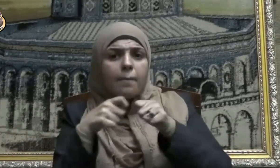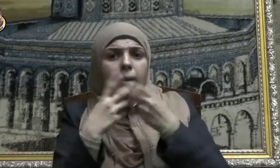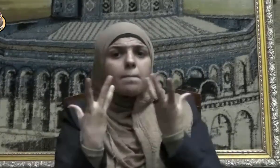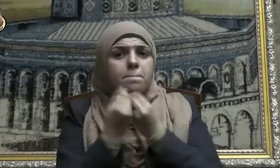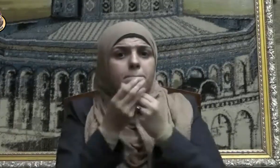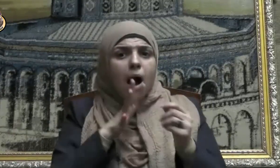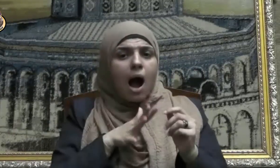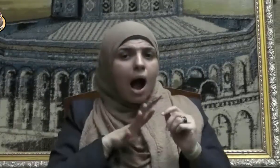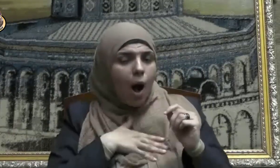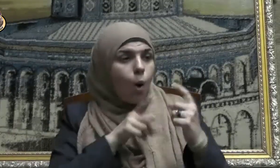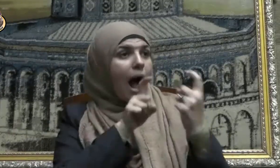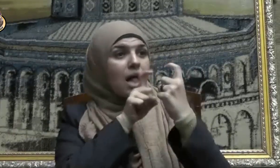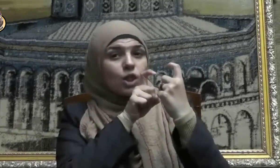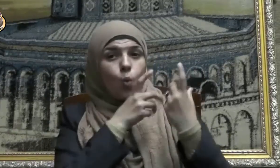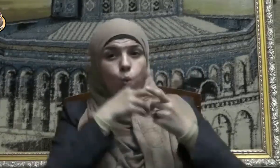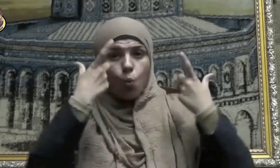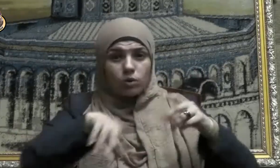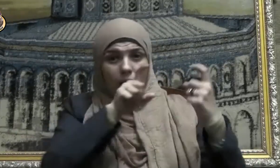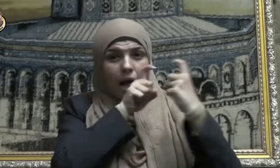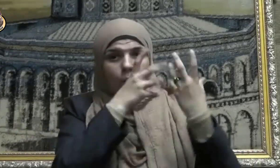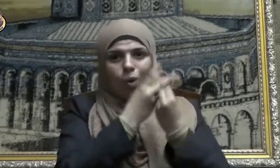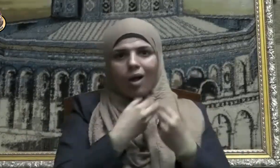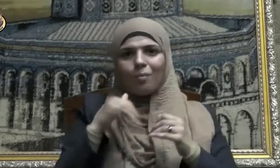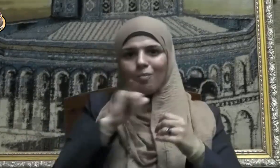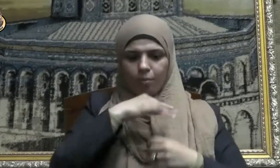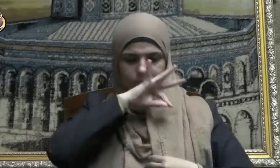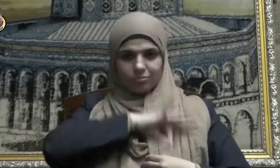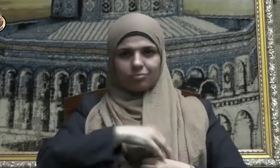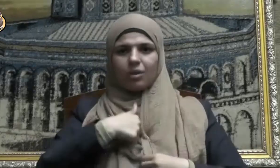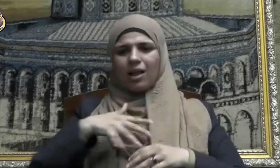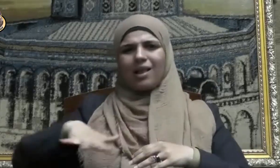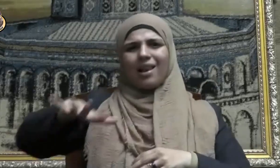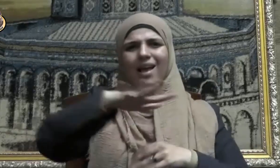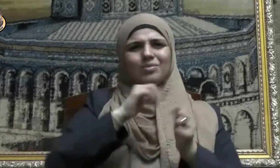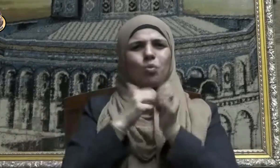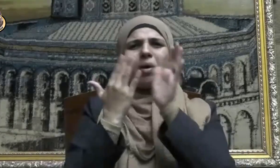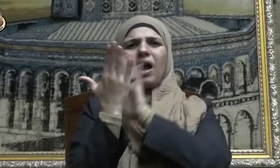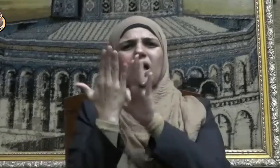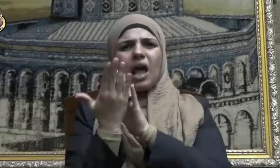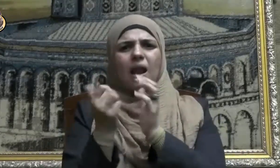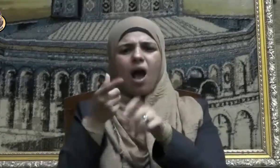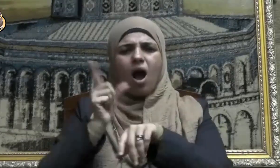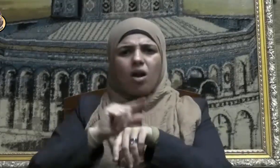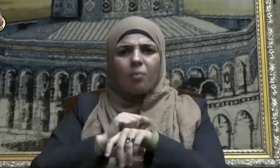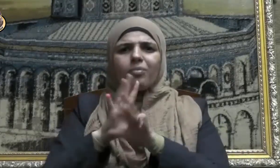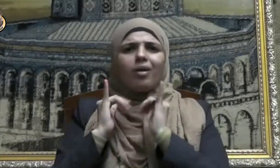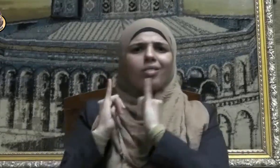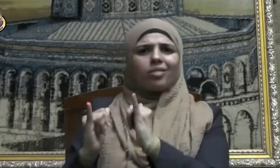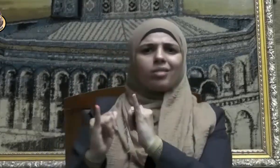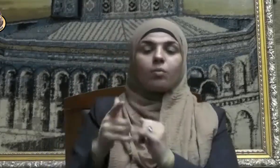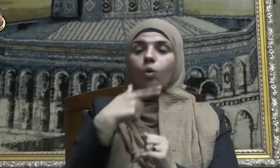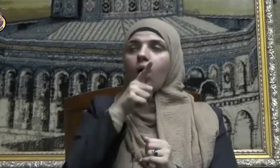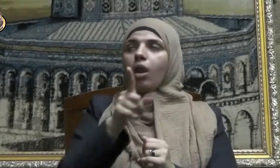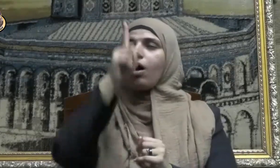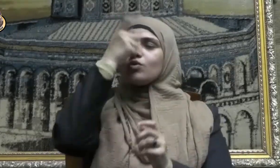وطنه على حساب أهله وجيرانه وأقربائه يقول الحق سبحانه